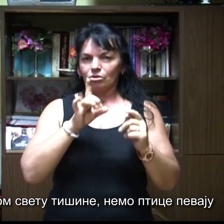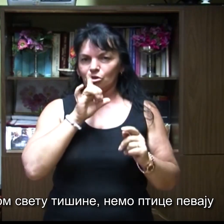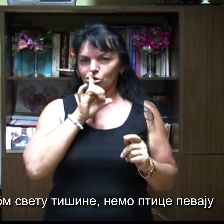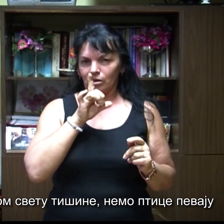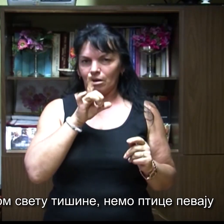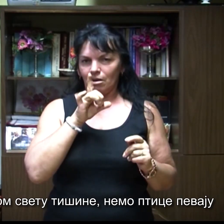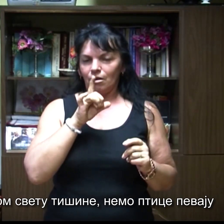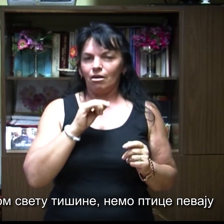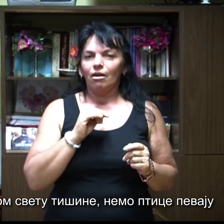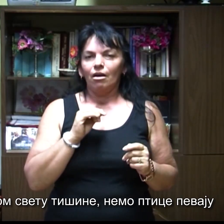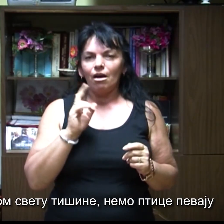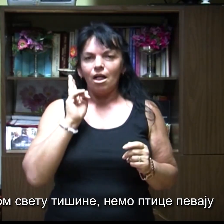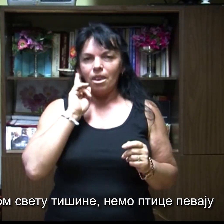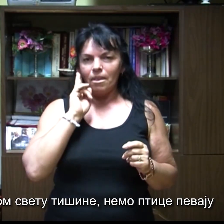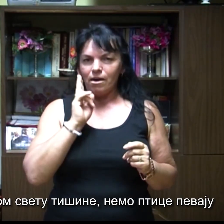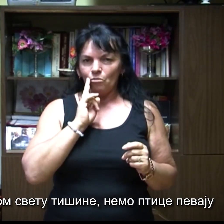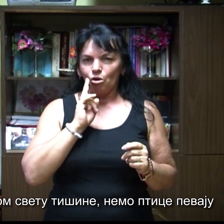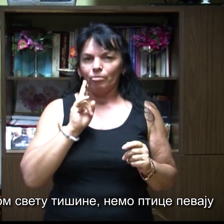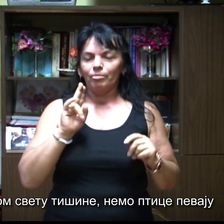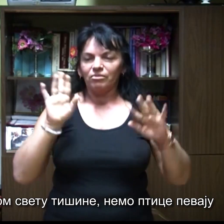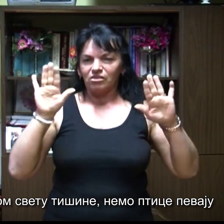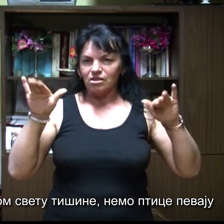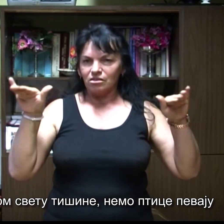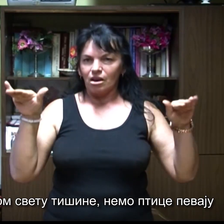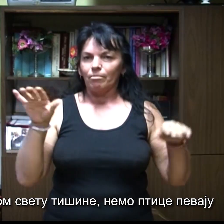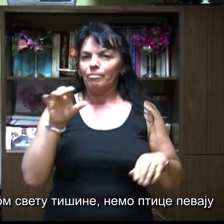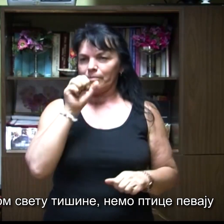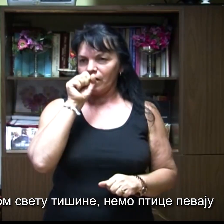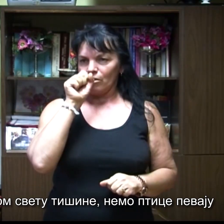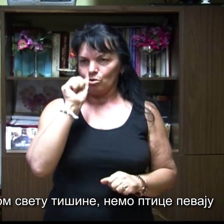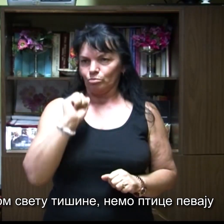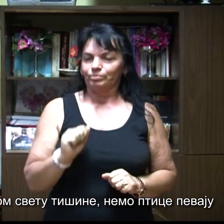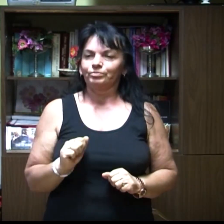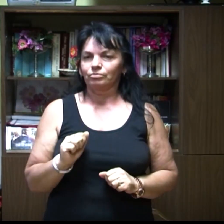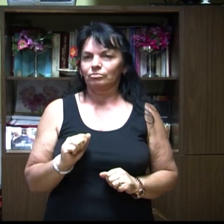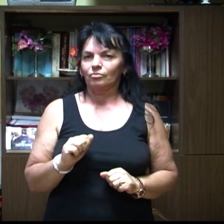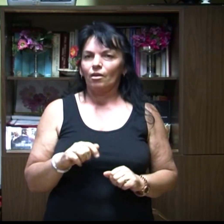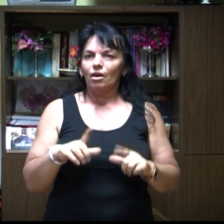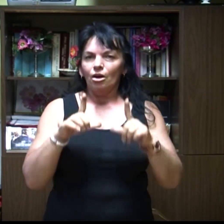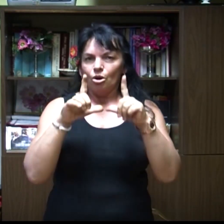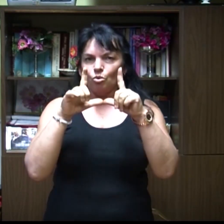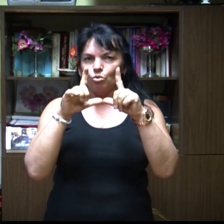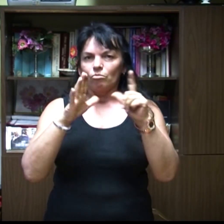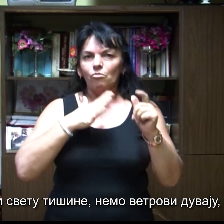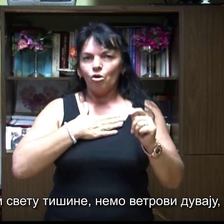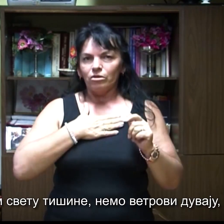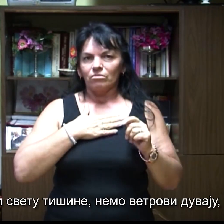tišine, nemo tice pevaju, u mojem